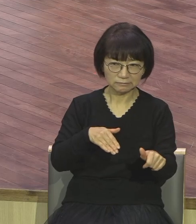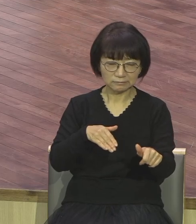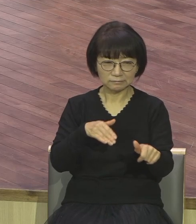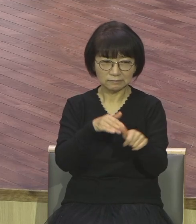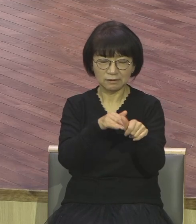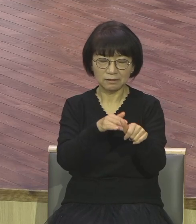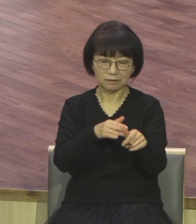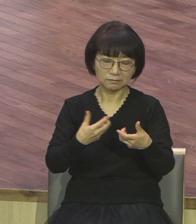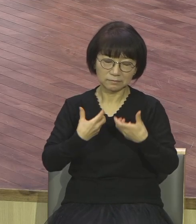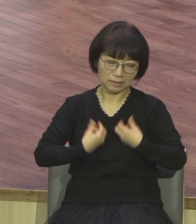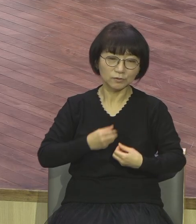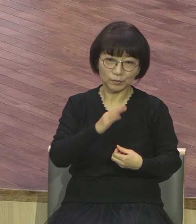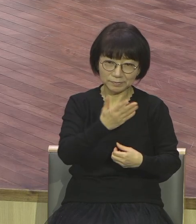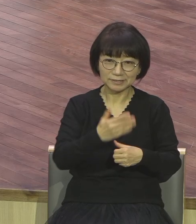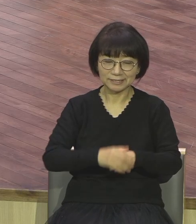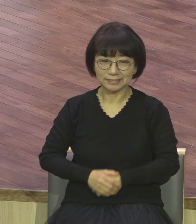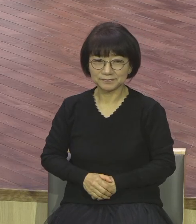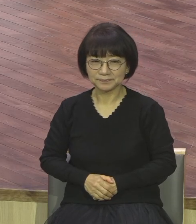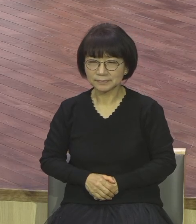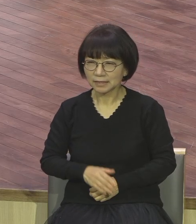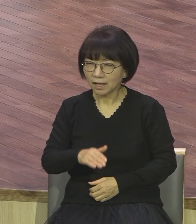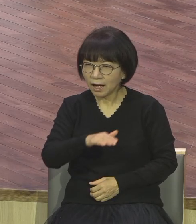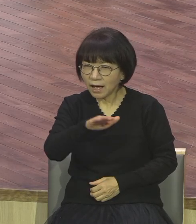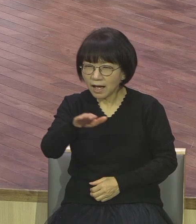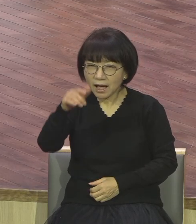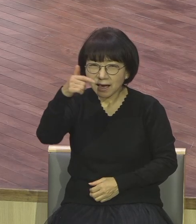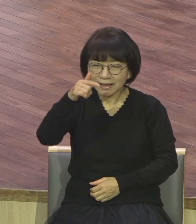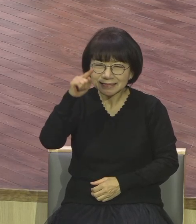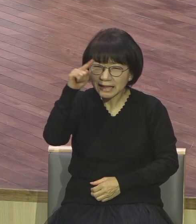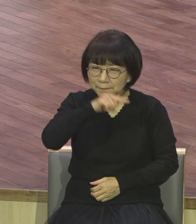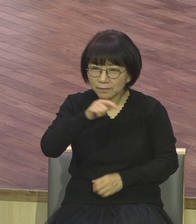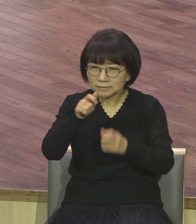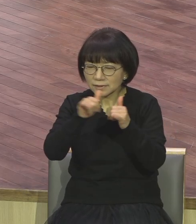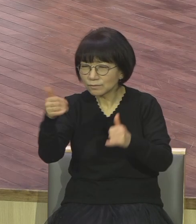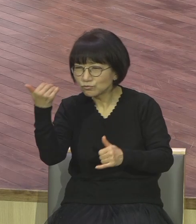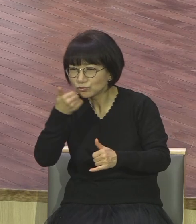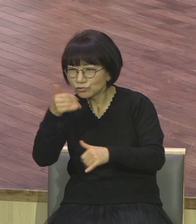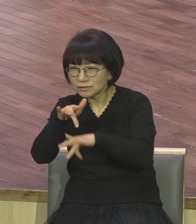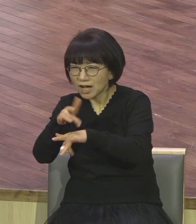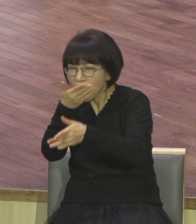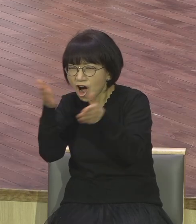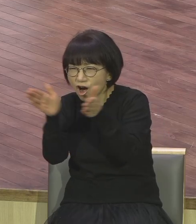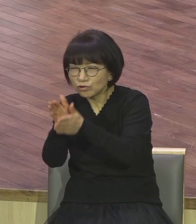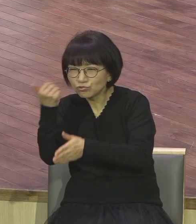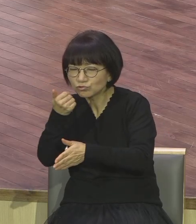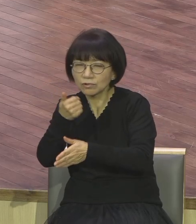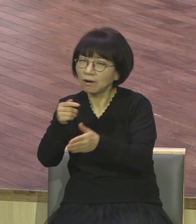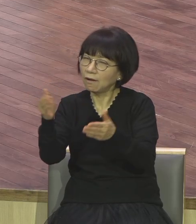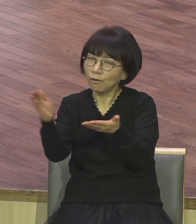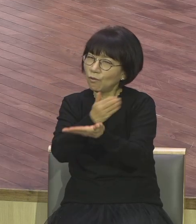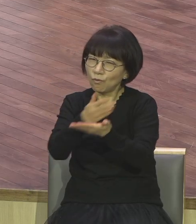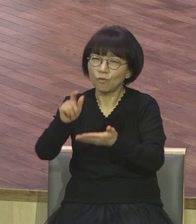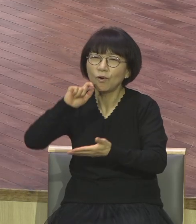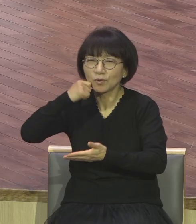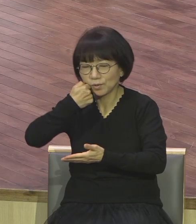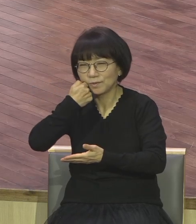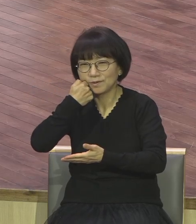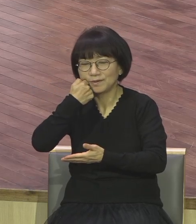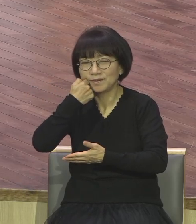직가라지 아니냐 어렵습니다 그거 함부로 말할 수 없어요 그리고 교회 안에 누군가 이상하게